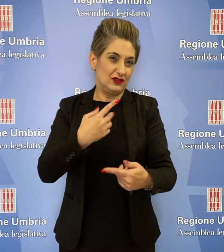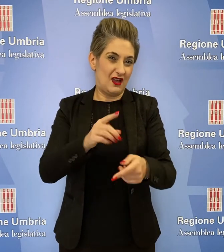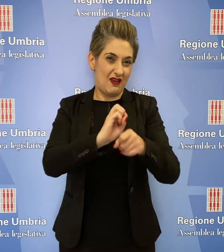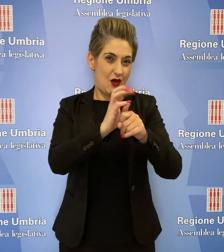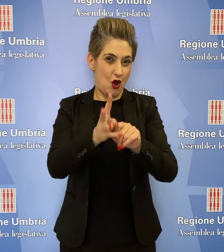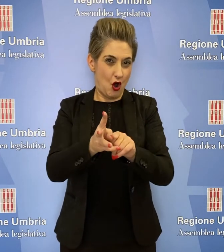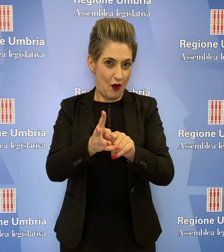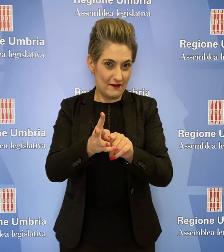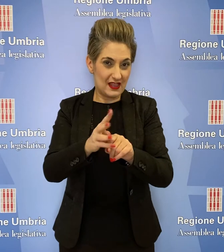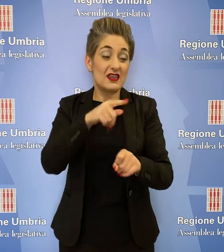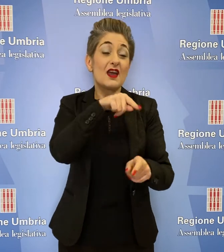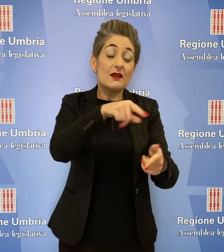Covid.